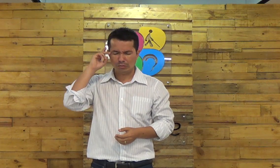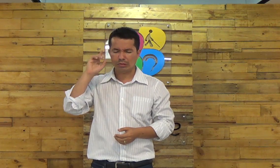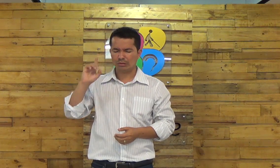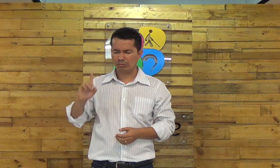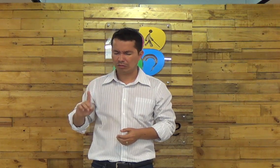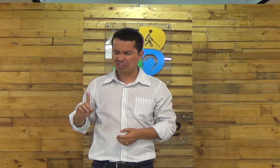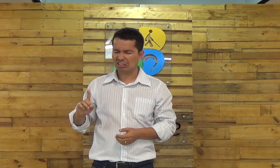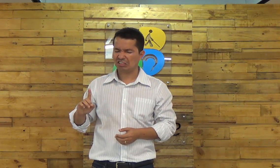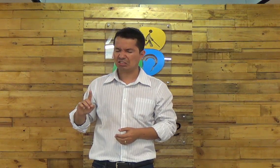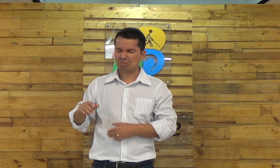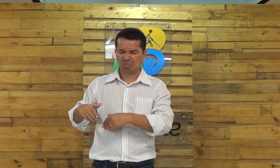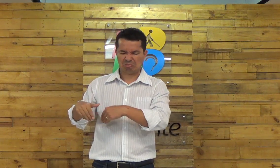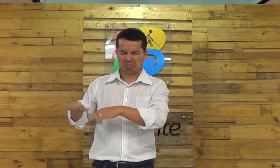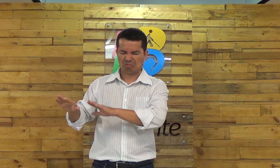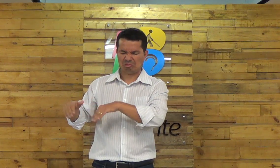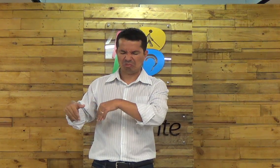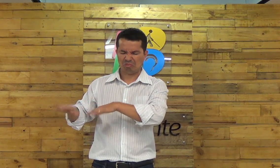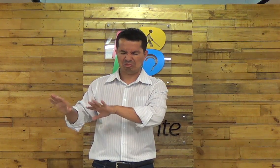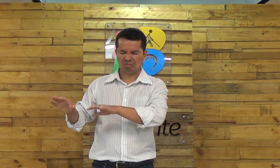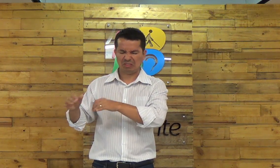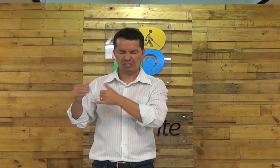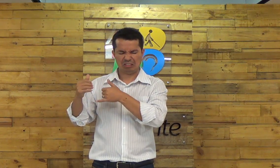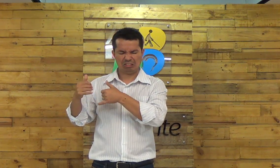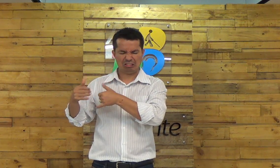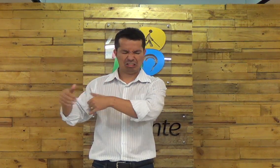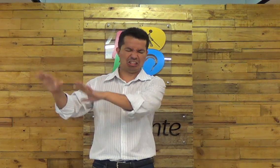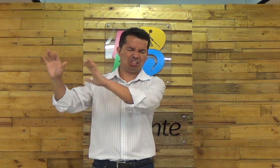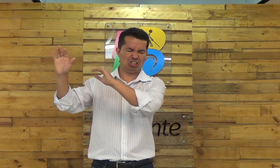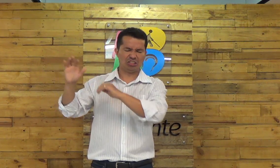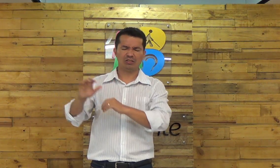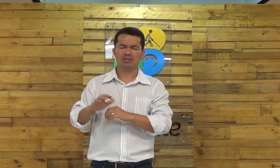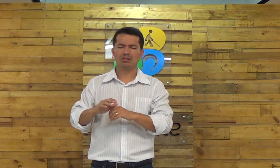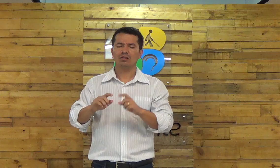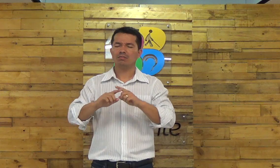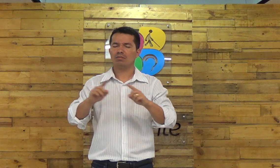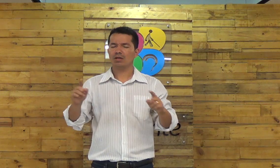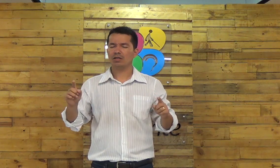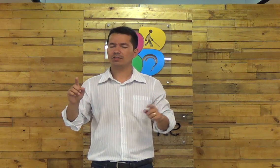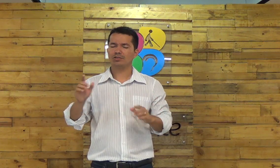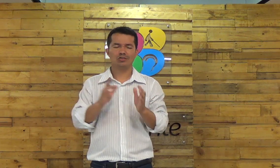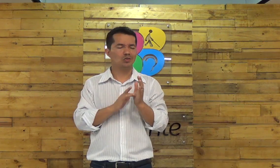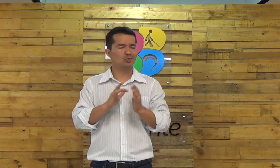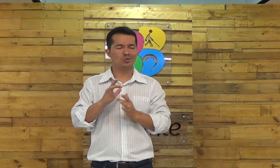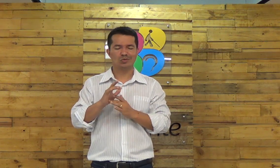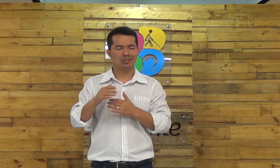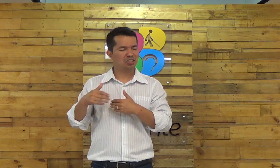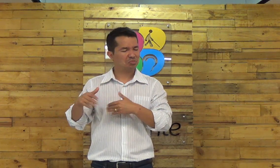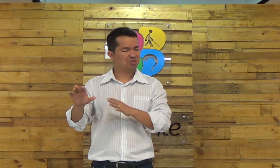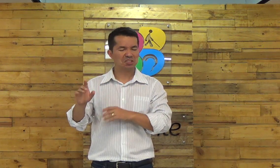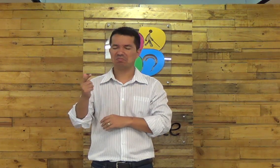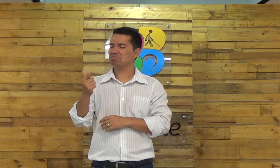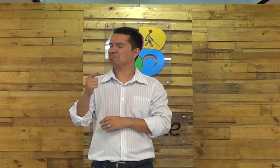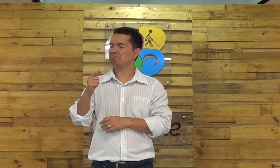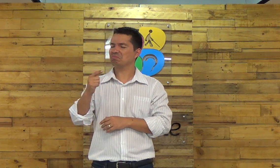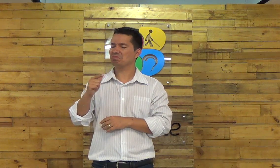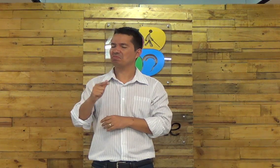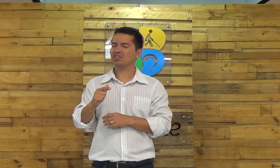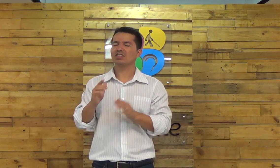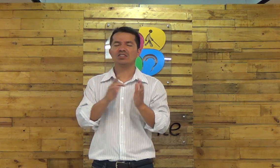reconhecemos que assim como aquela pessoa que foi desprezada uma pessoa que tinha deficiência nós entendemos que